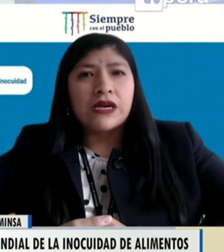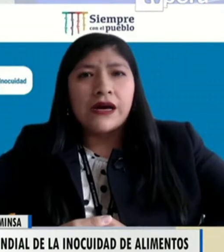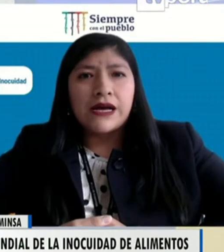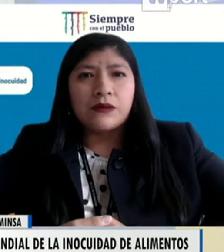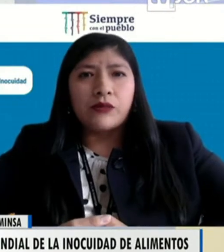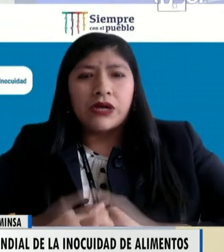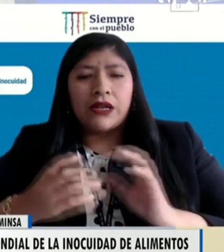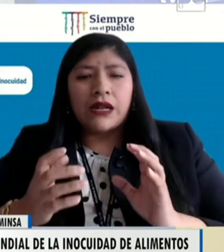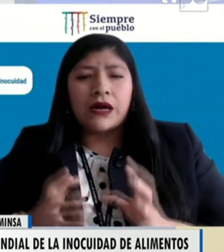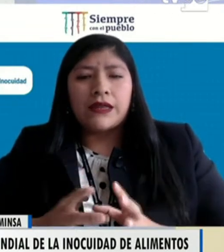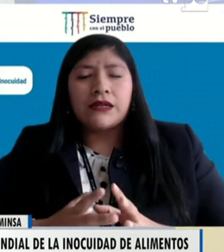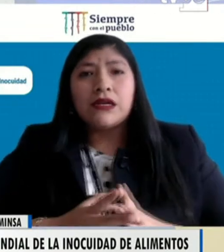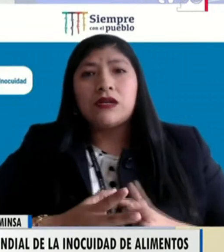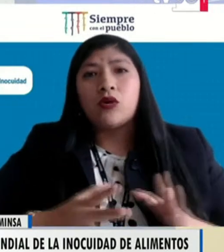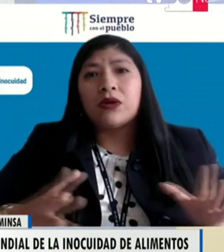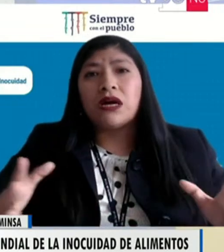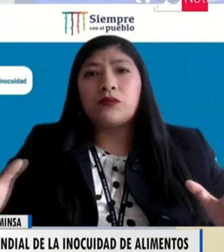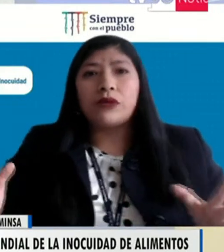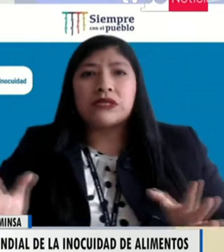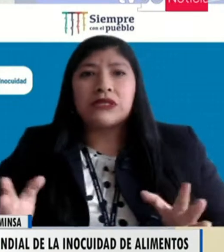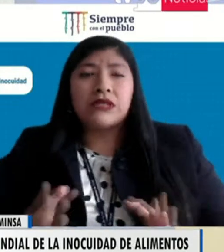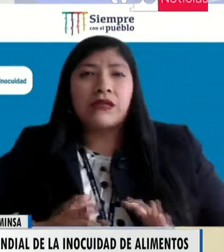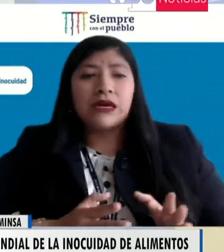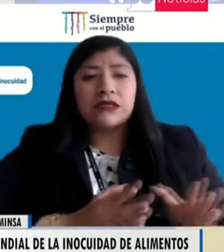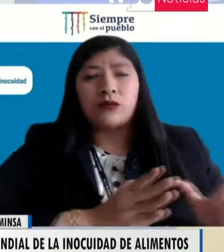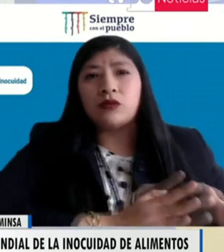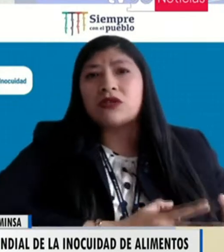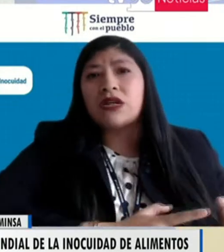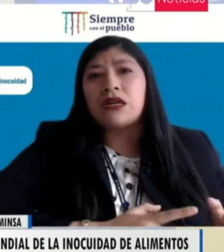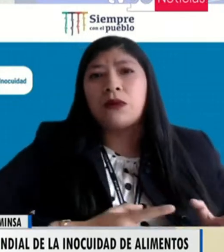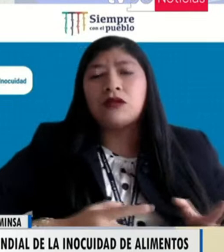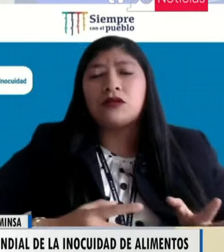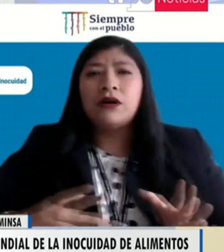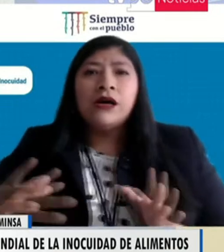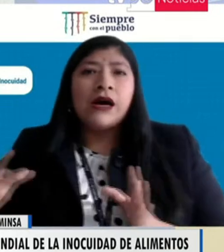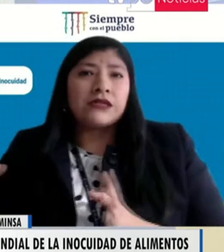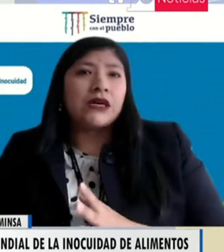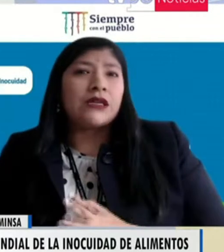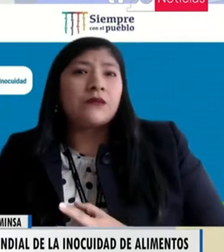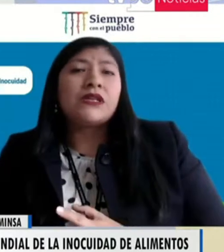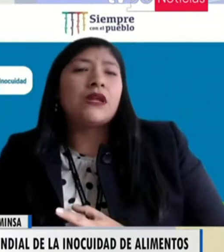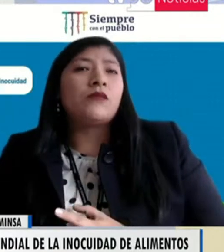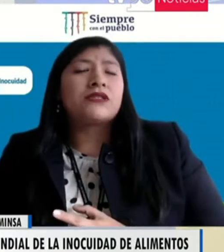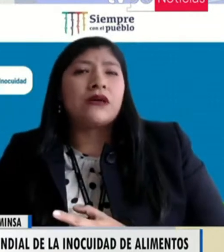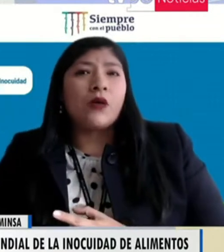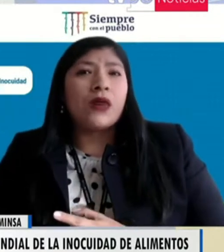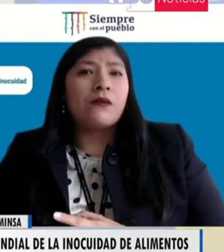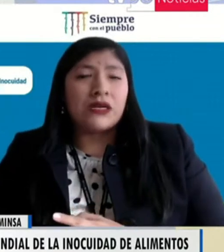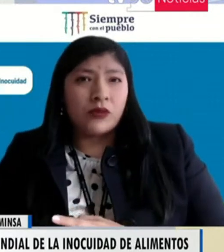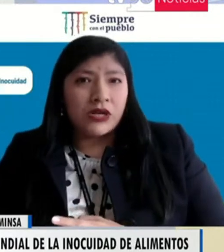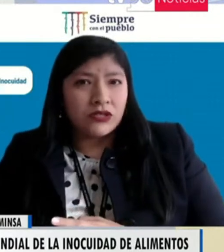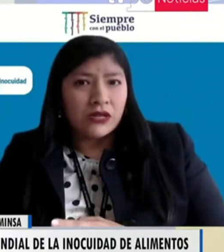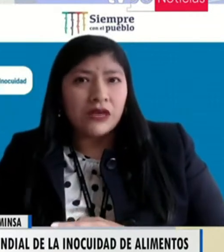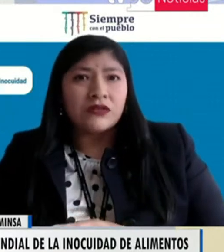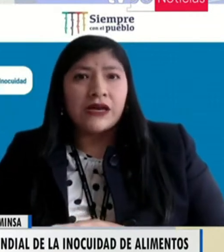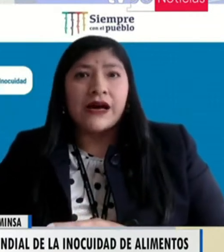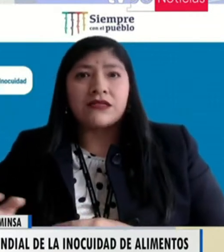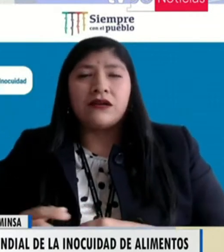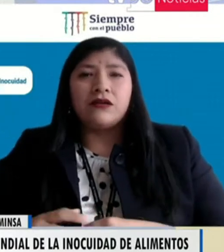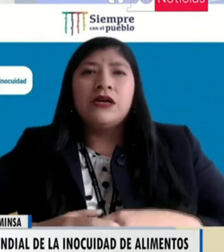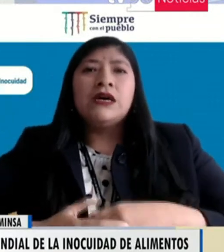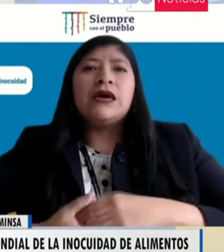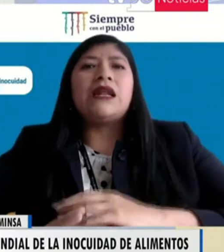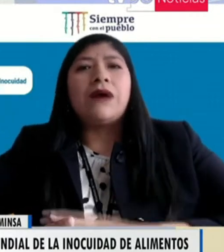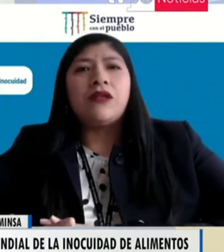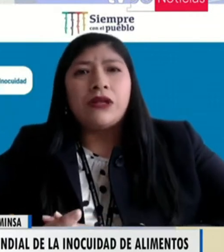cómo guardarlos en casa, porque la cadena de la inocuidad, pues, es desde que se produce el alimento hasta que también tenemos adecuada manipulación de ellos